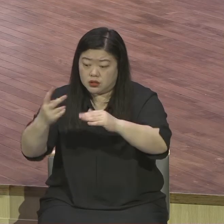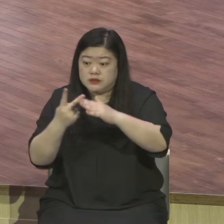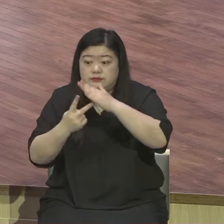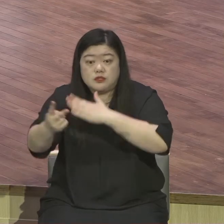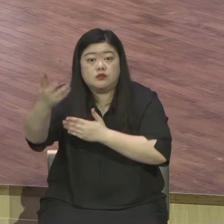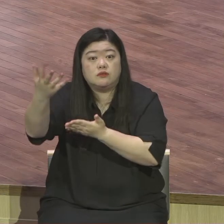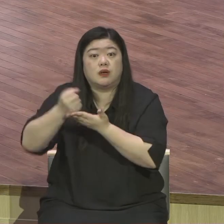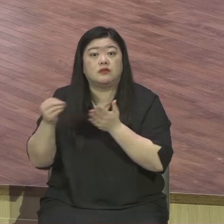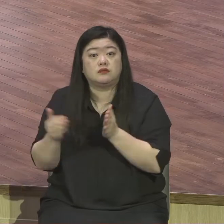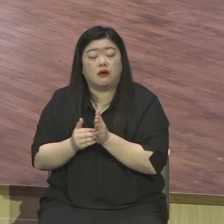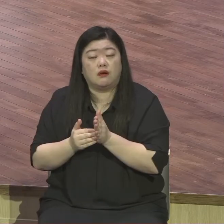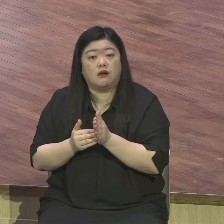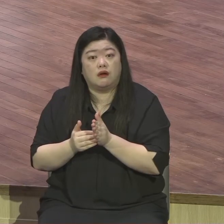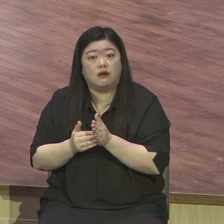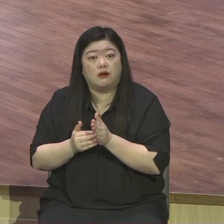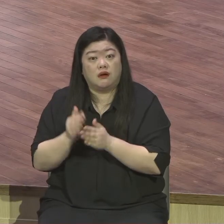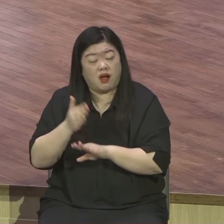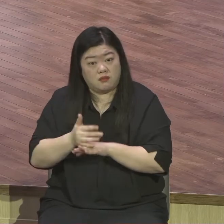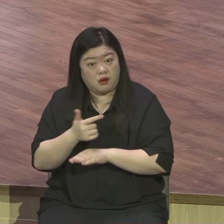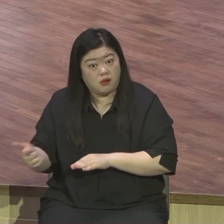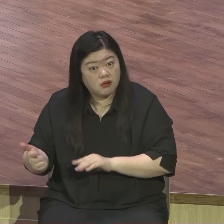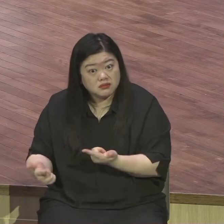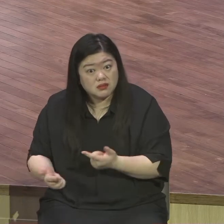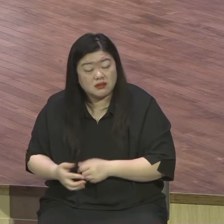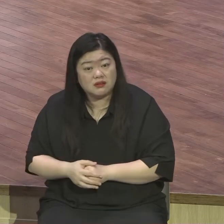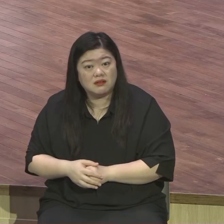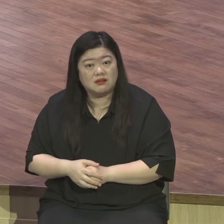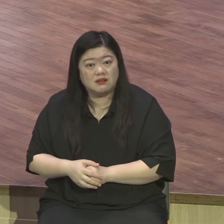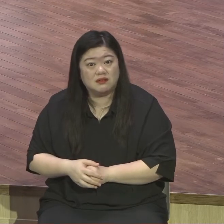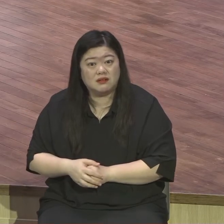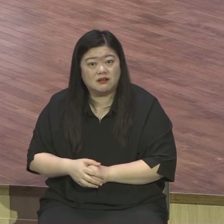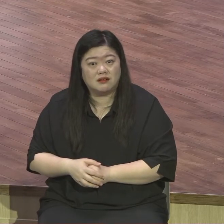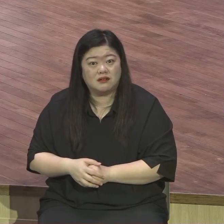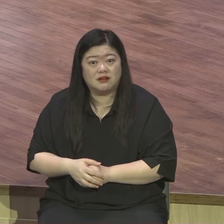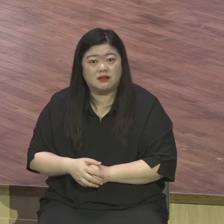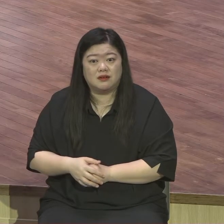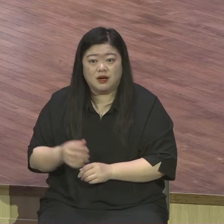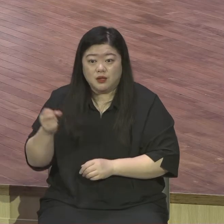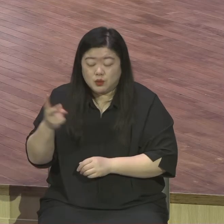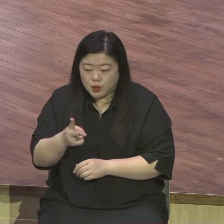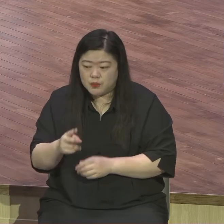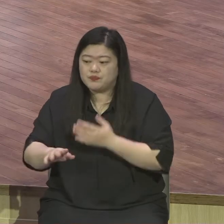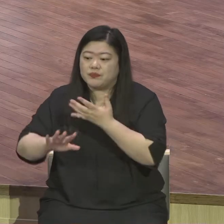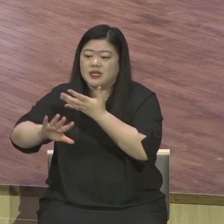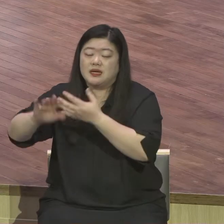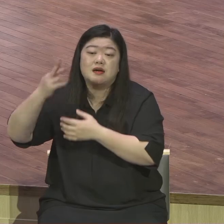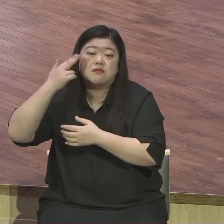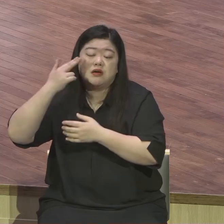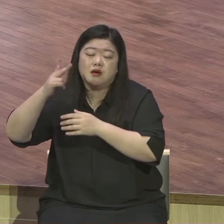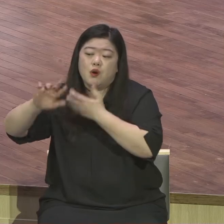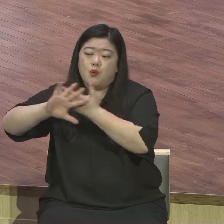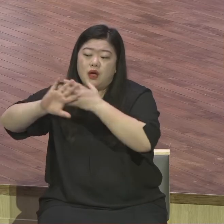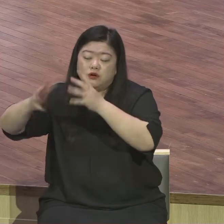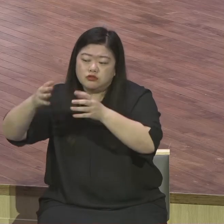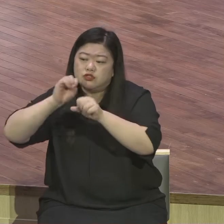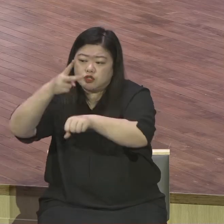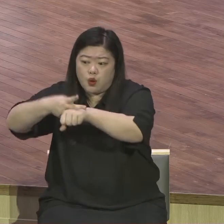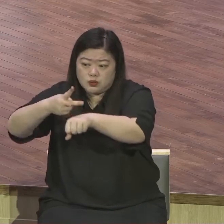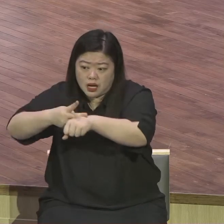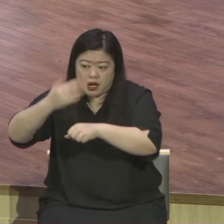성교사를 파송하고 우리나라에 온 기철나부처럼 성교사가 성교사를 파송하고 그러면서